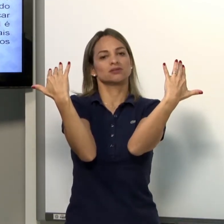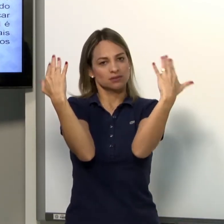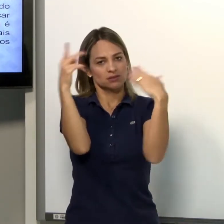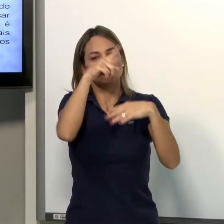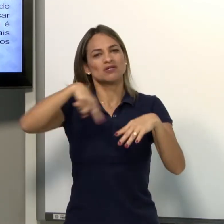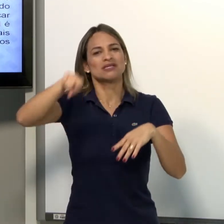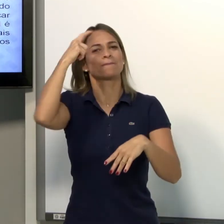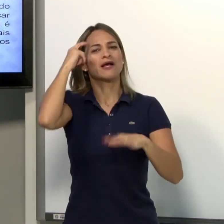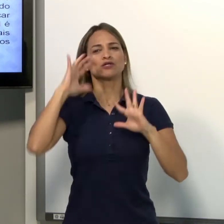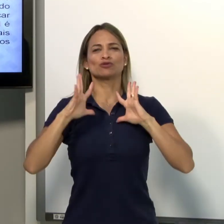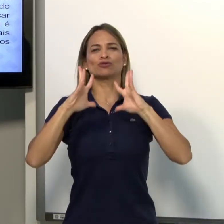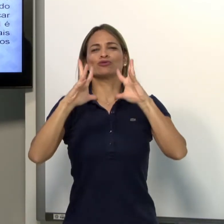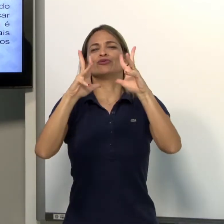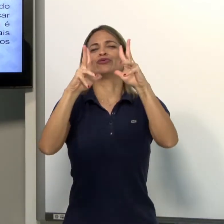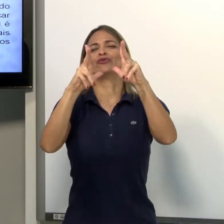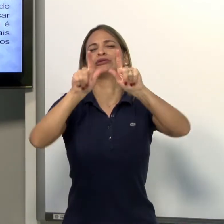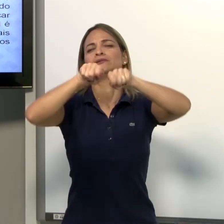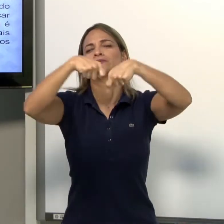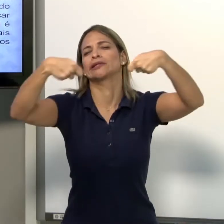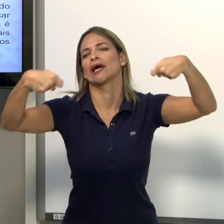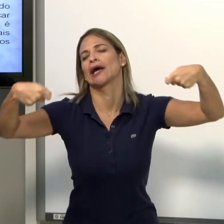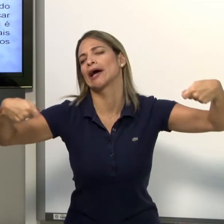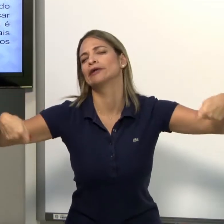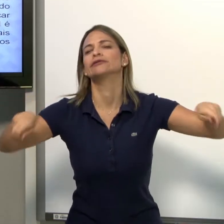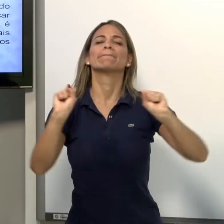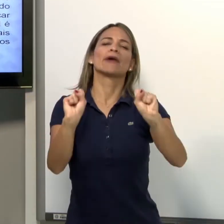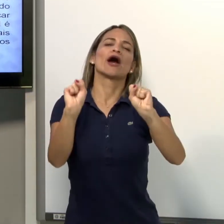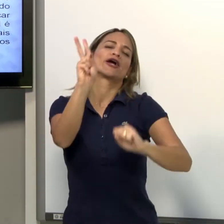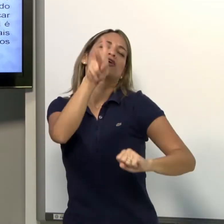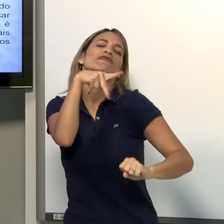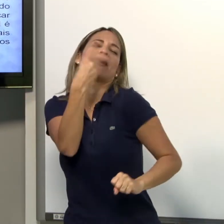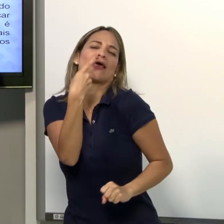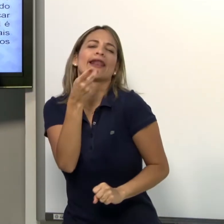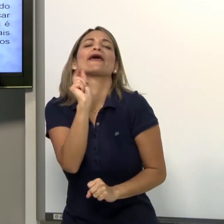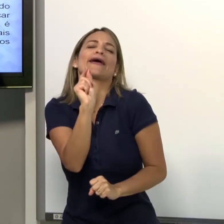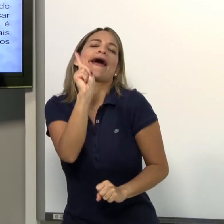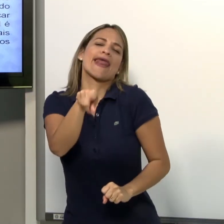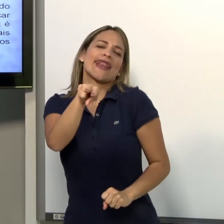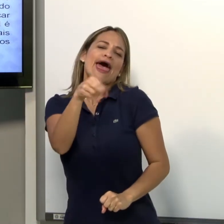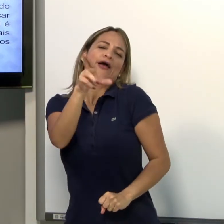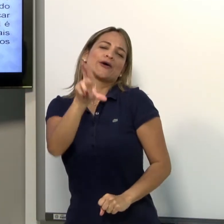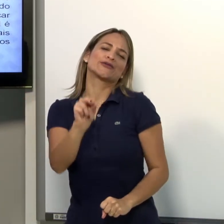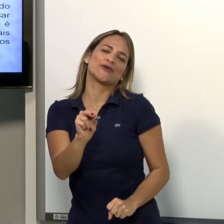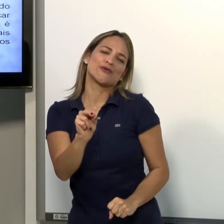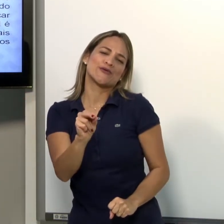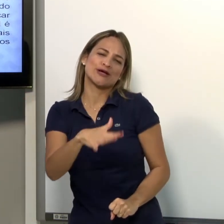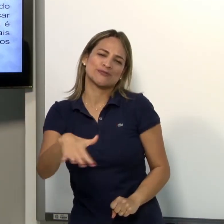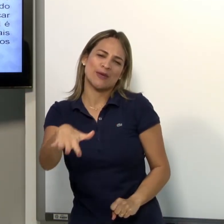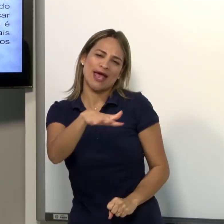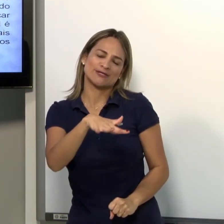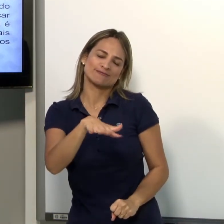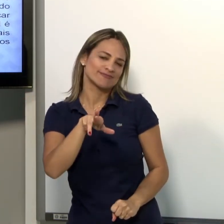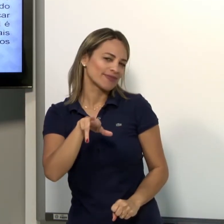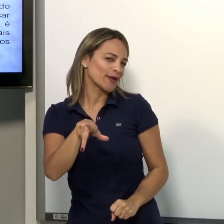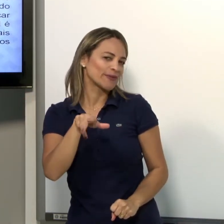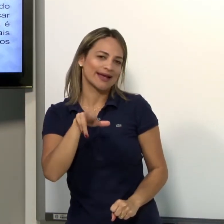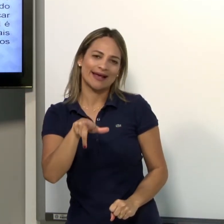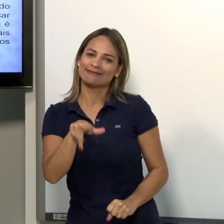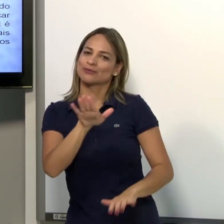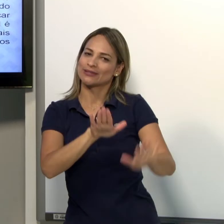mão ou se são duas mãos que estão sendo usadas. Então, todos os sinais eu posso falar, ah, eles são